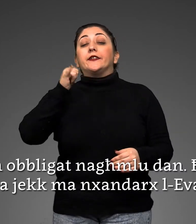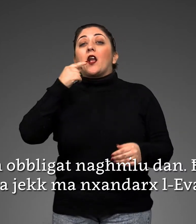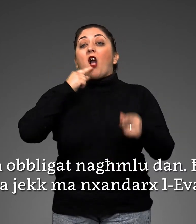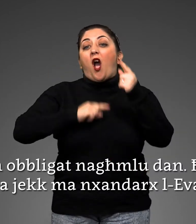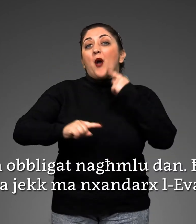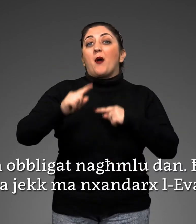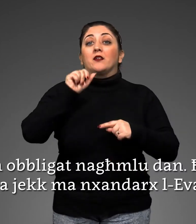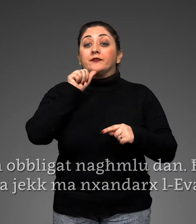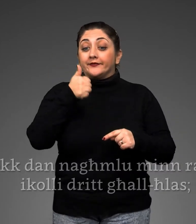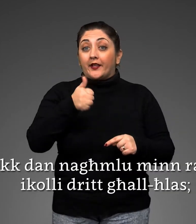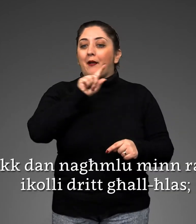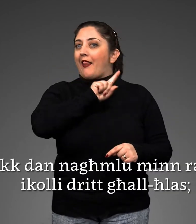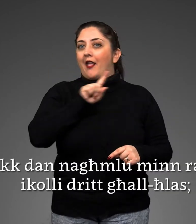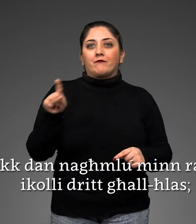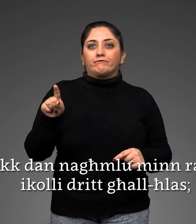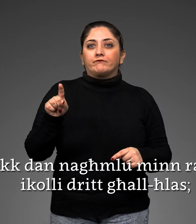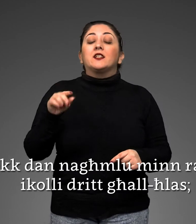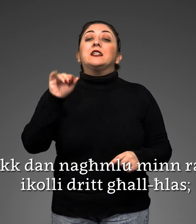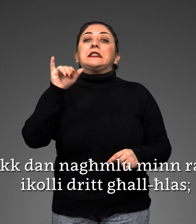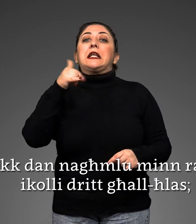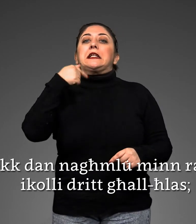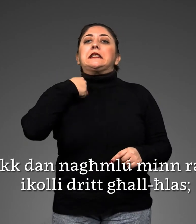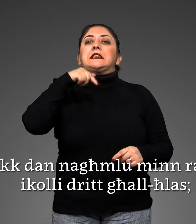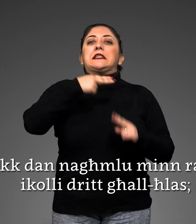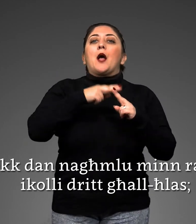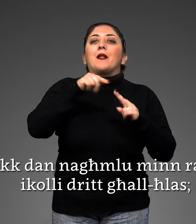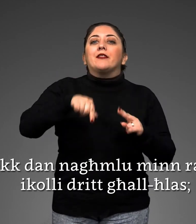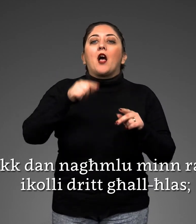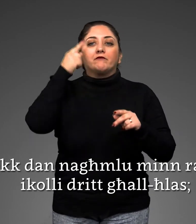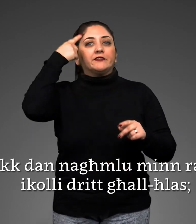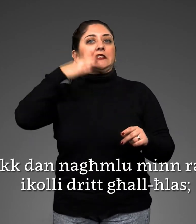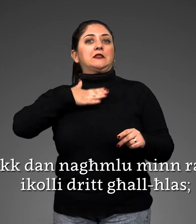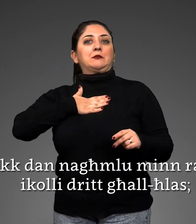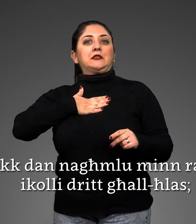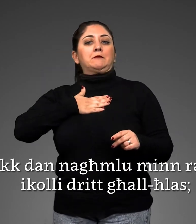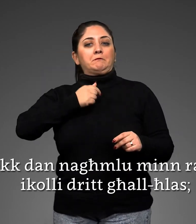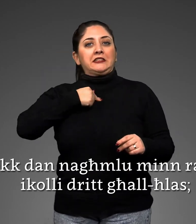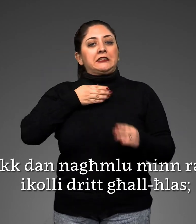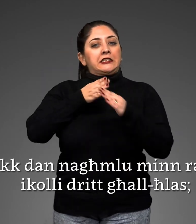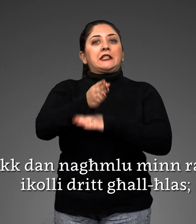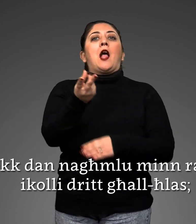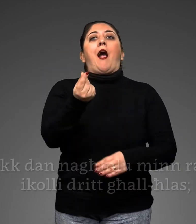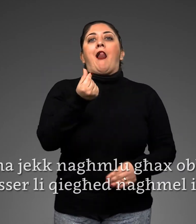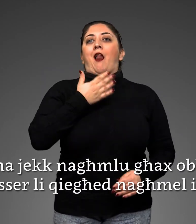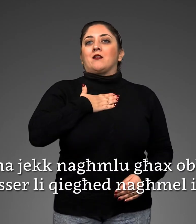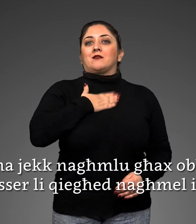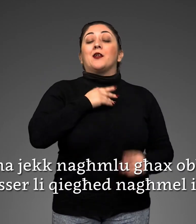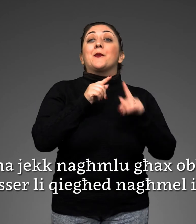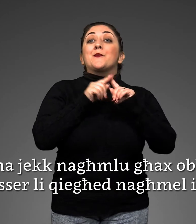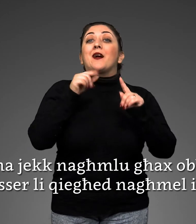-evanġelju. Jek dan namlu minraja i kolli dritta l-ħlas. imma jek namlu għax